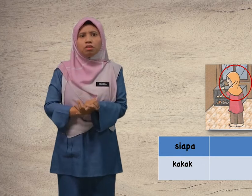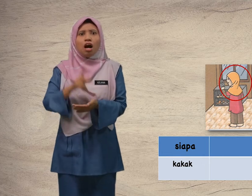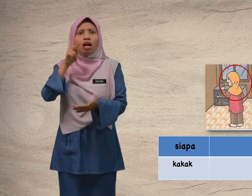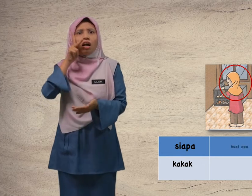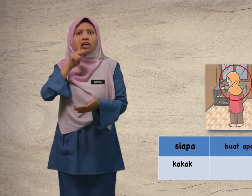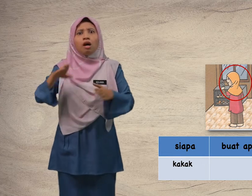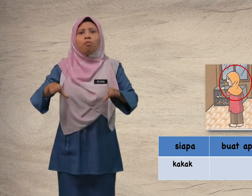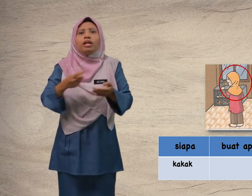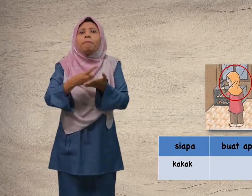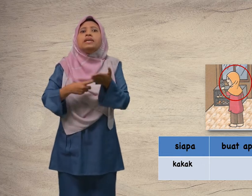Kakak buat apa?